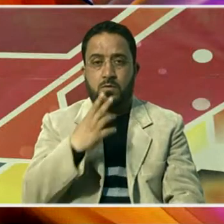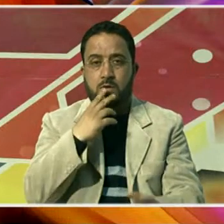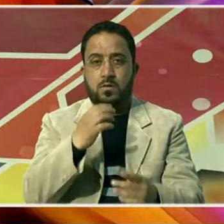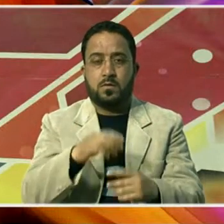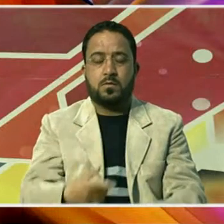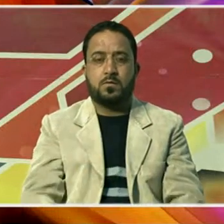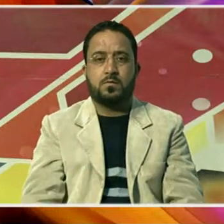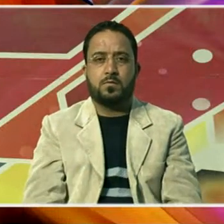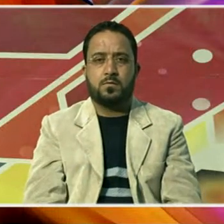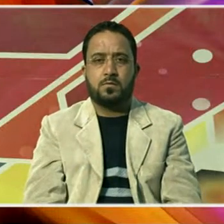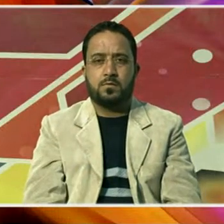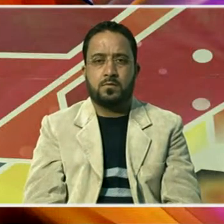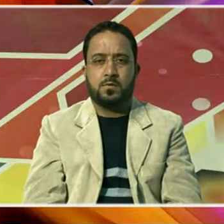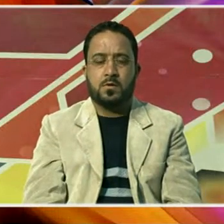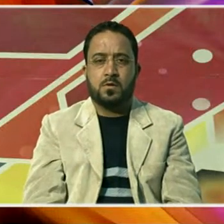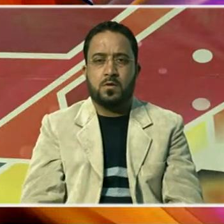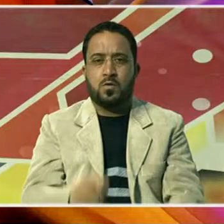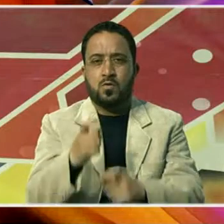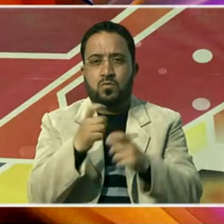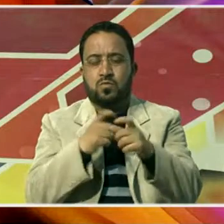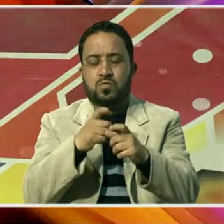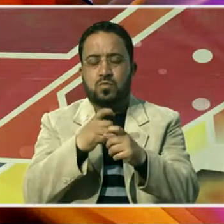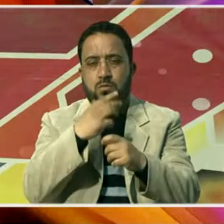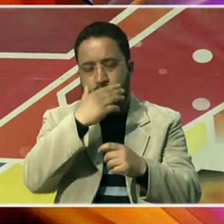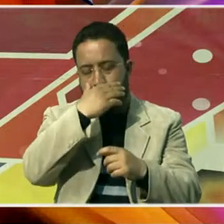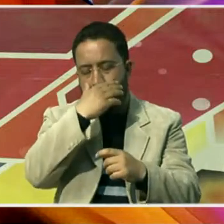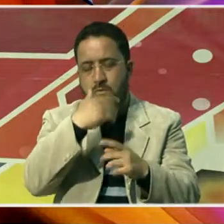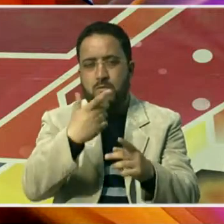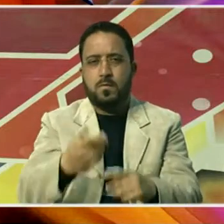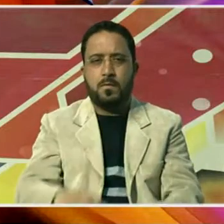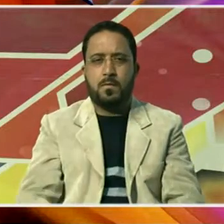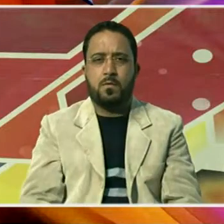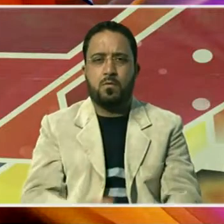اور دہشتگردی کے خلاف لڑائی میں